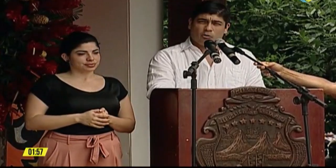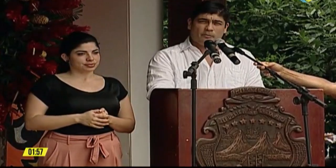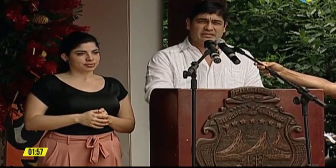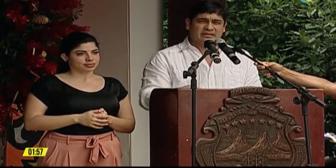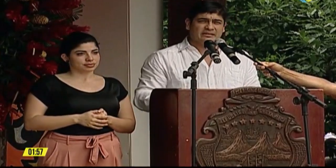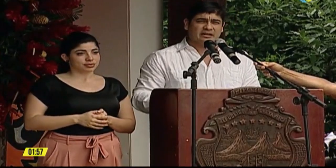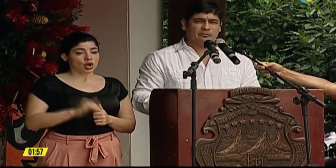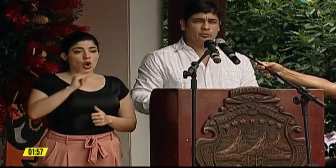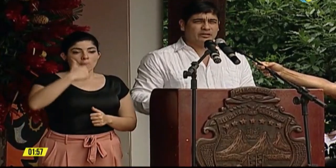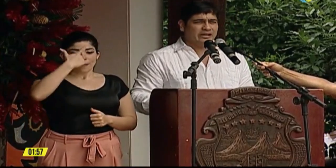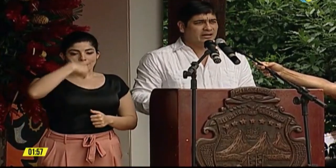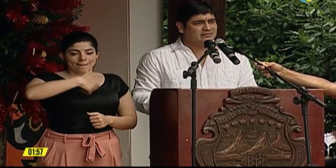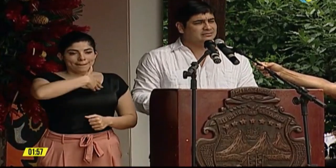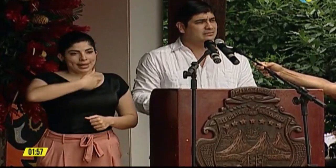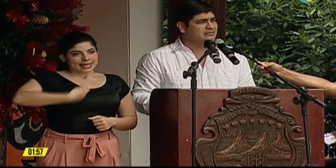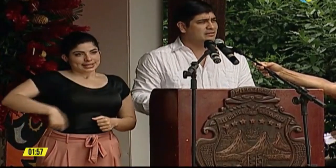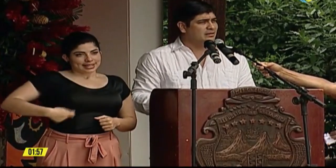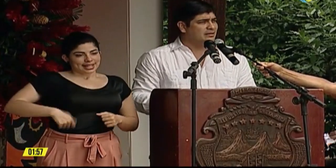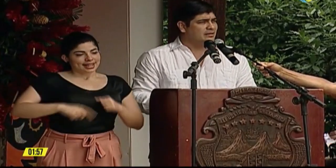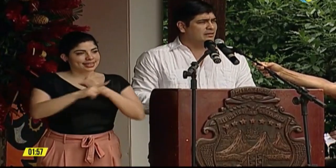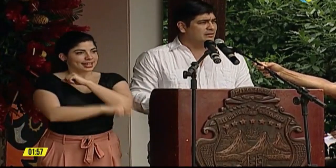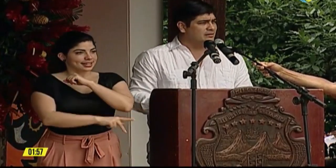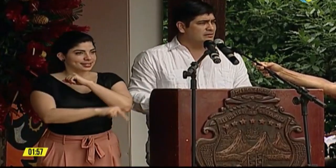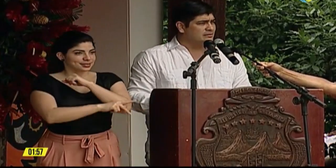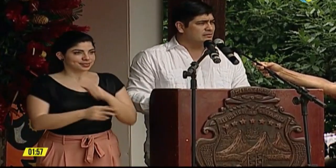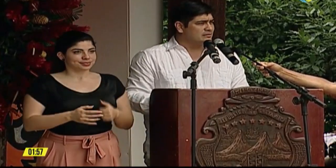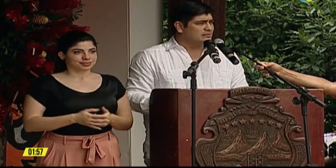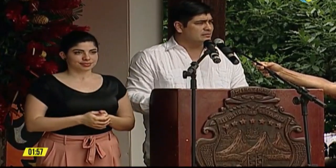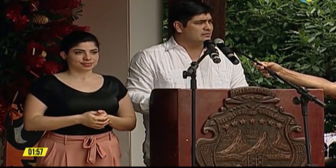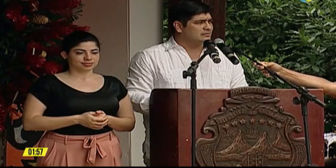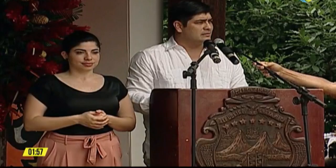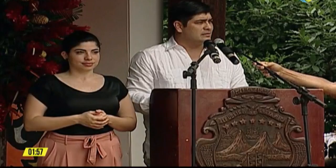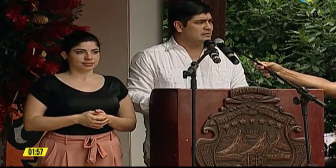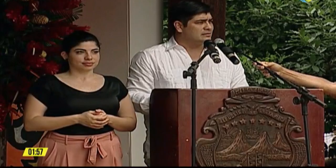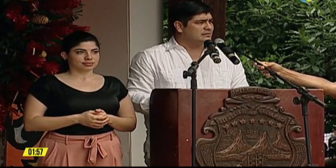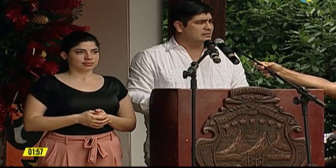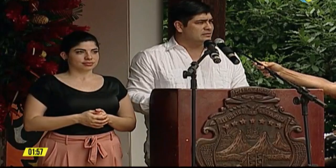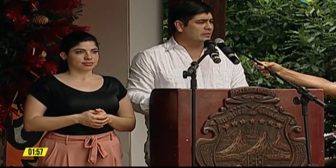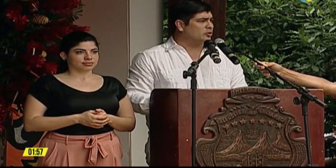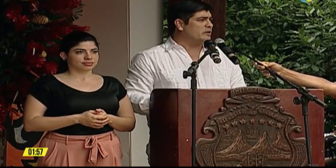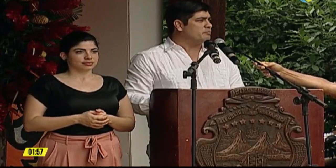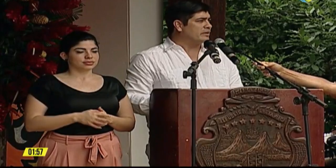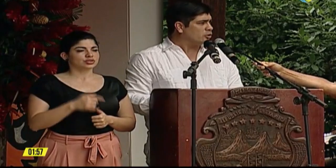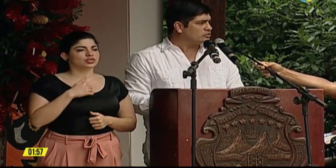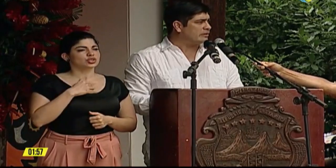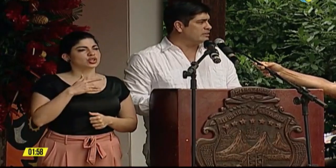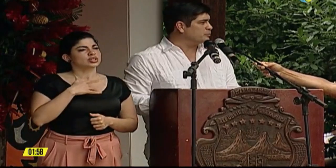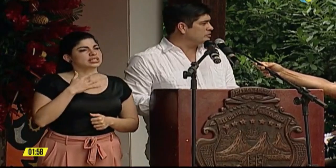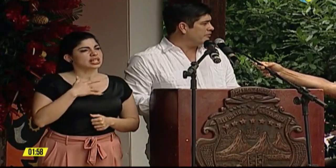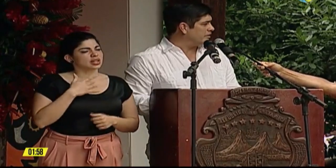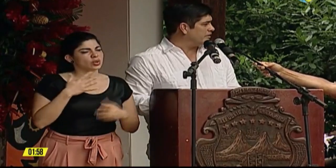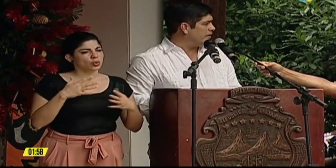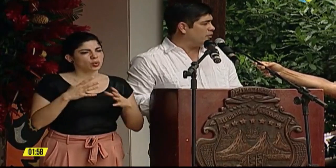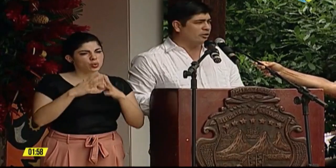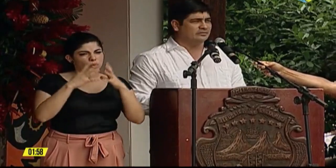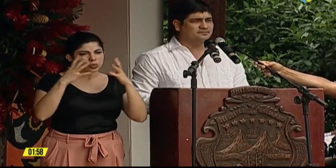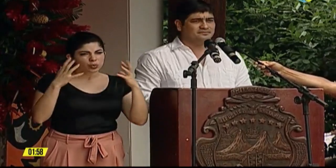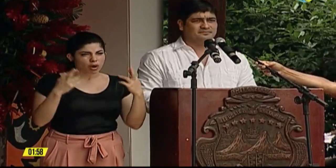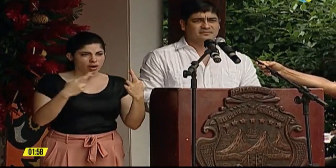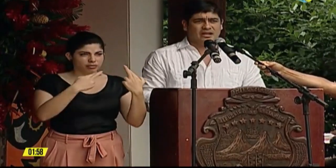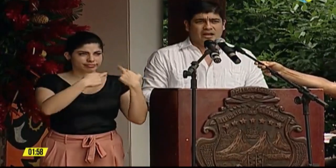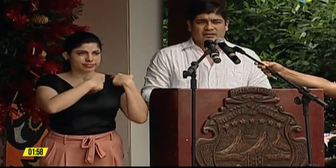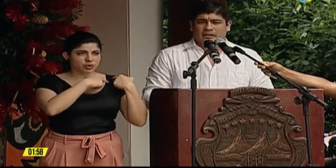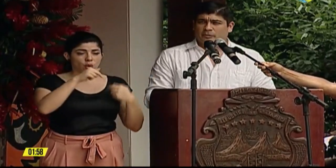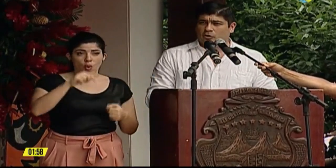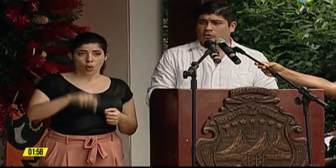Como presidente de la República, siento la imperiosa responsabilidad hoy